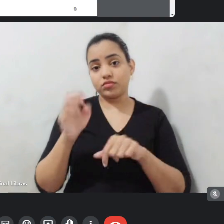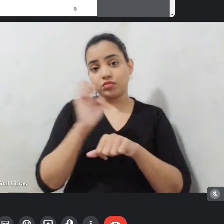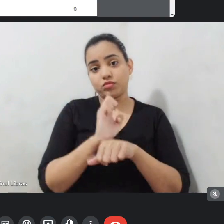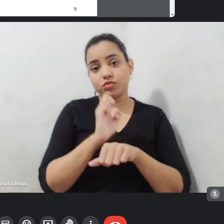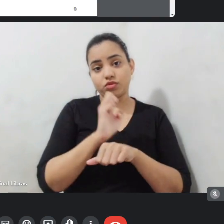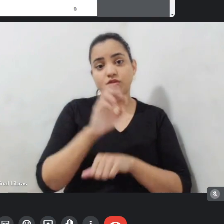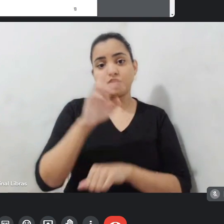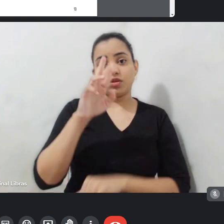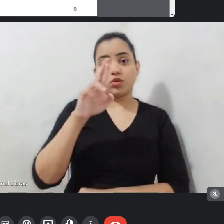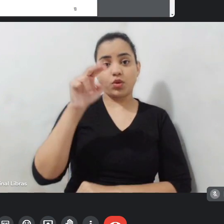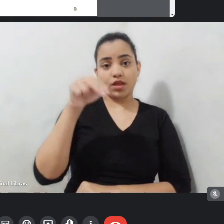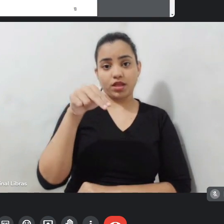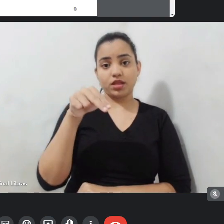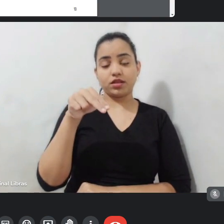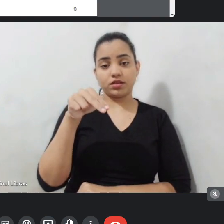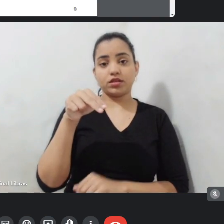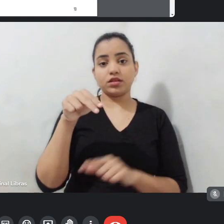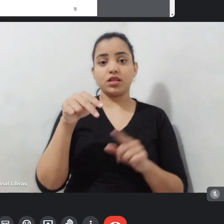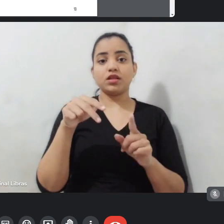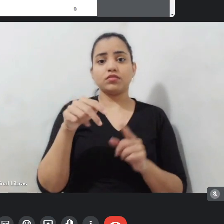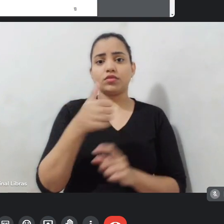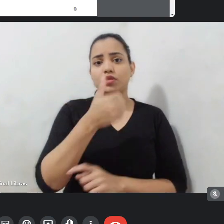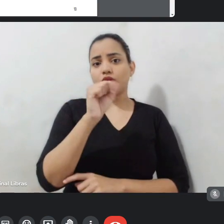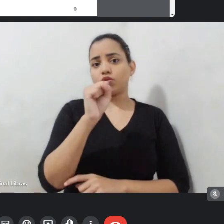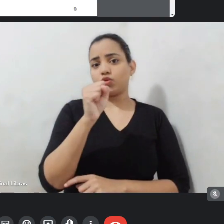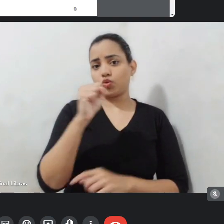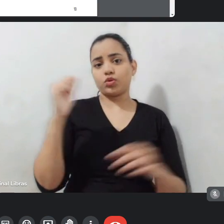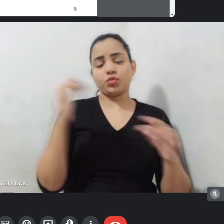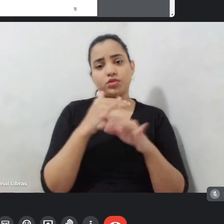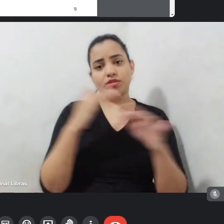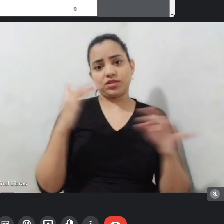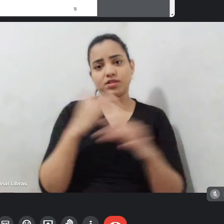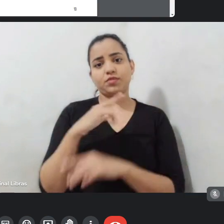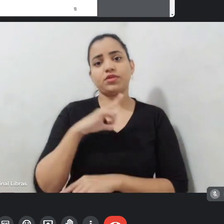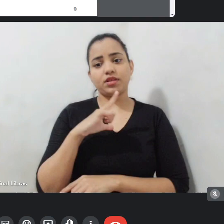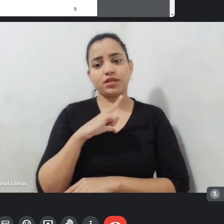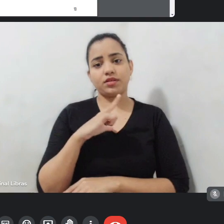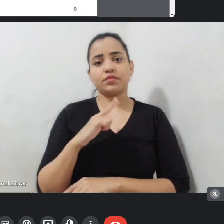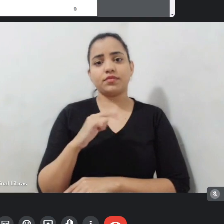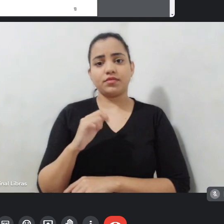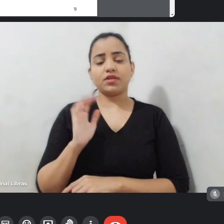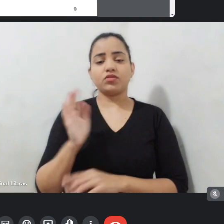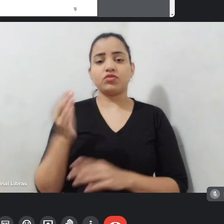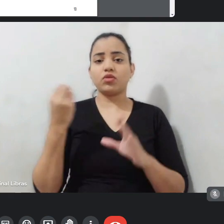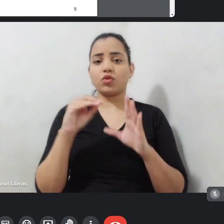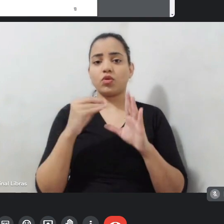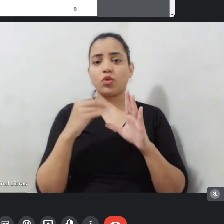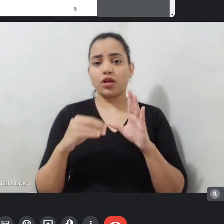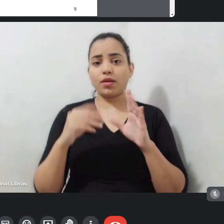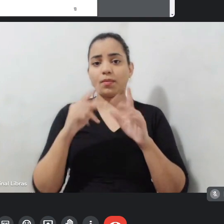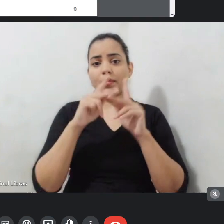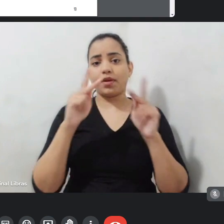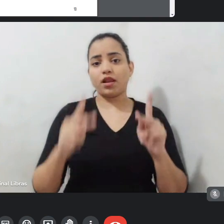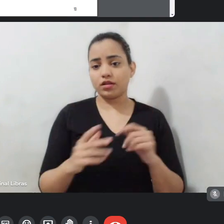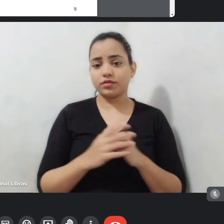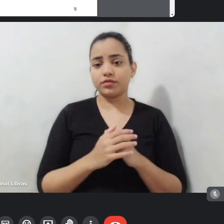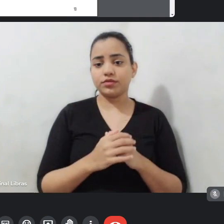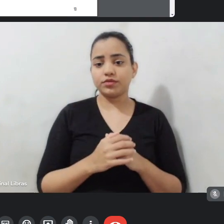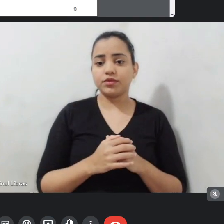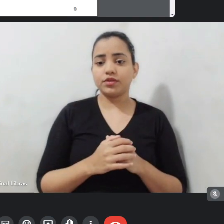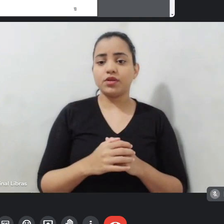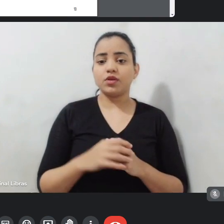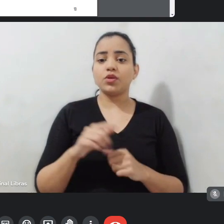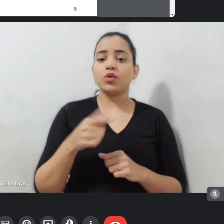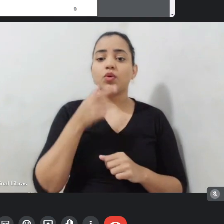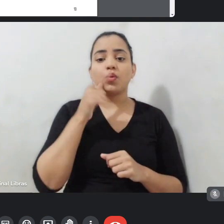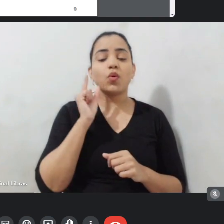do Norte, só faltam 18 municípios a colocar em seu plano de ação. E aí, gente ontem teve reunião com os 20